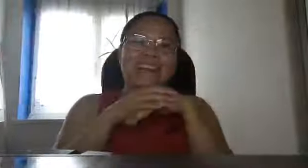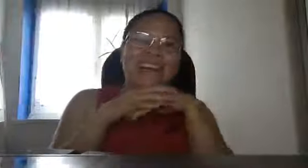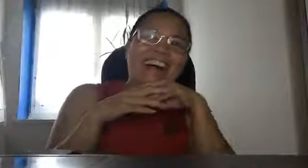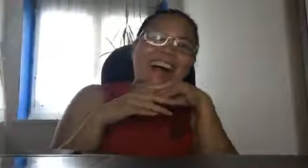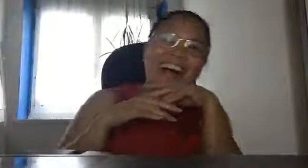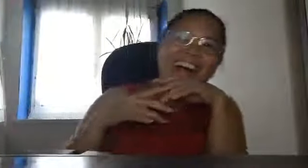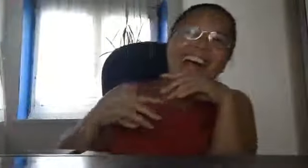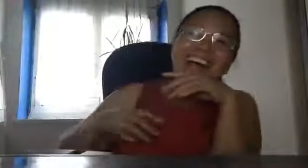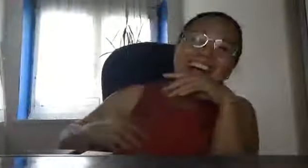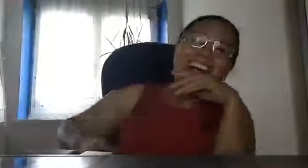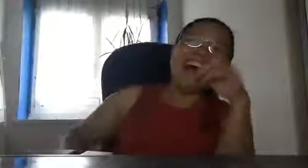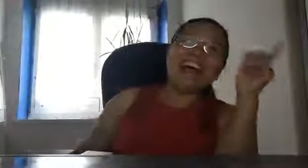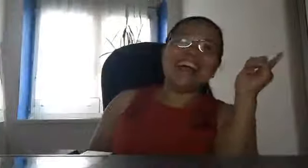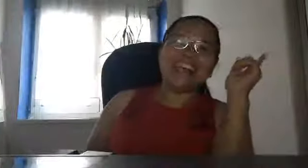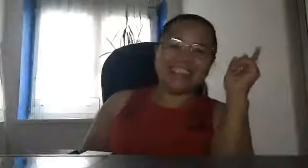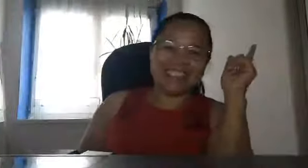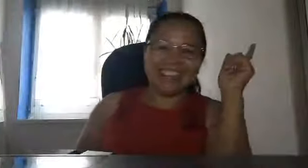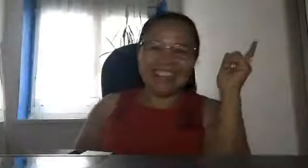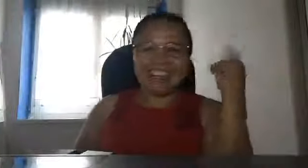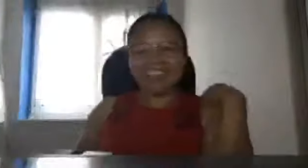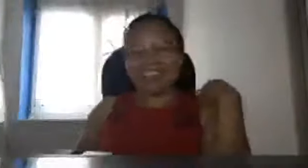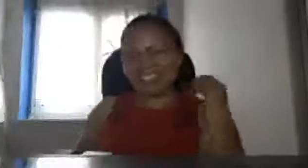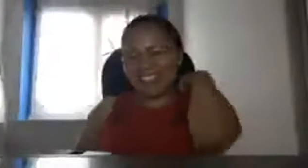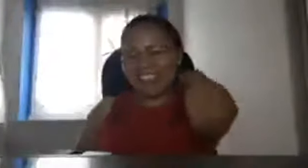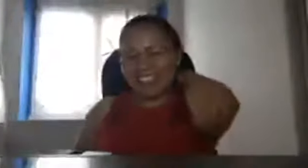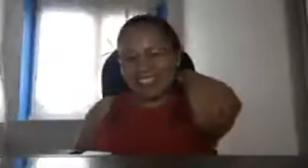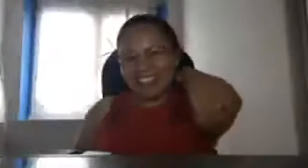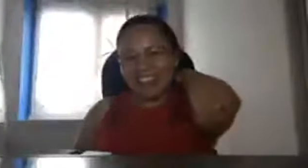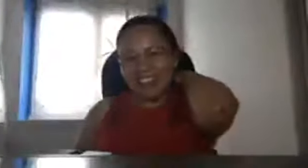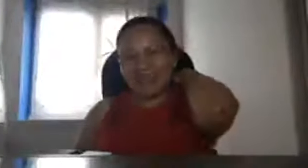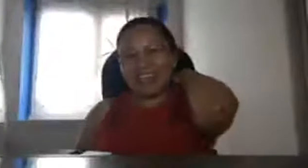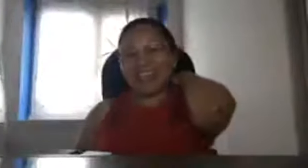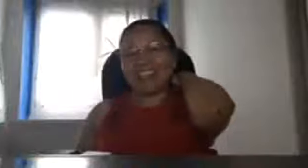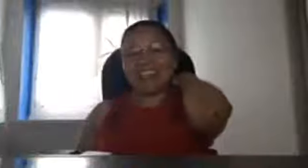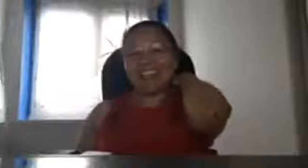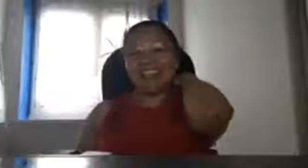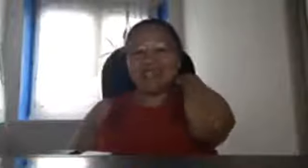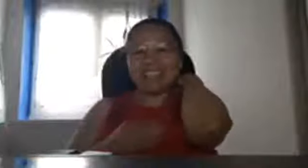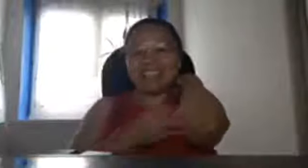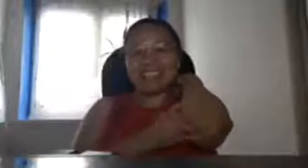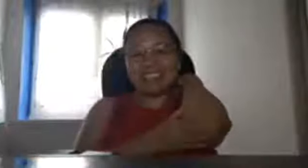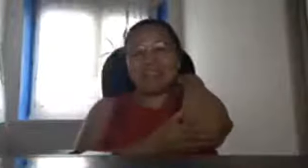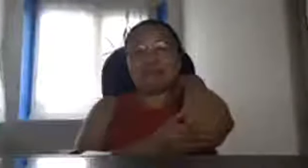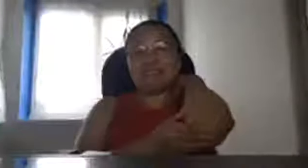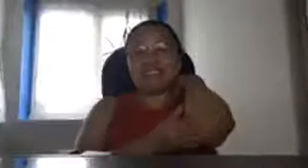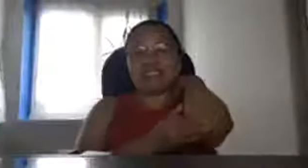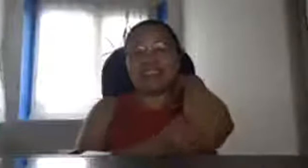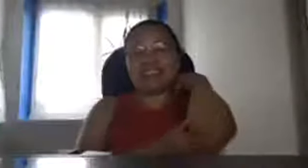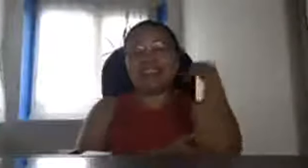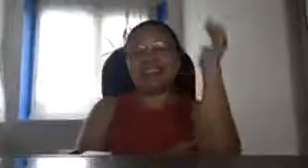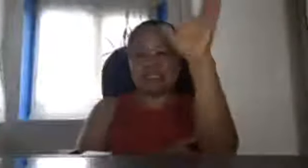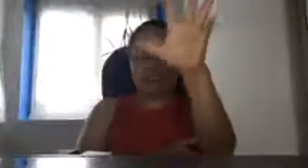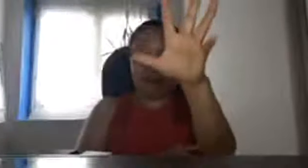ang ginawa nila hindi nila sa akin sinabi basta ang sinabi lang sa akin some